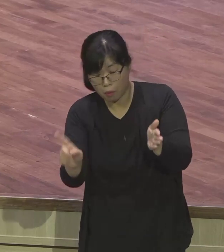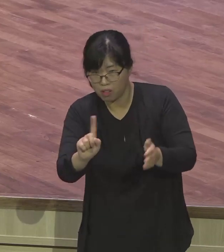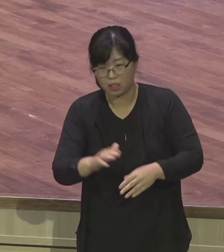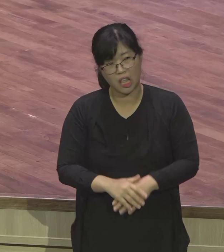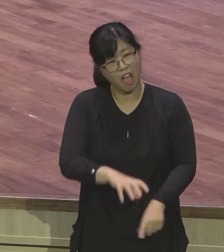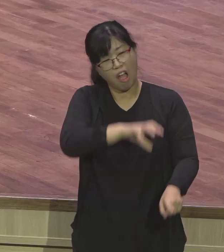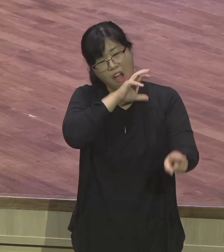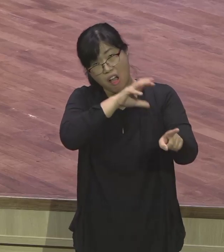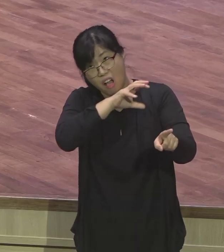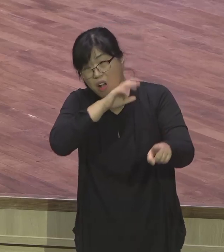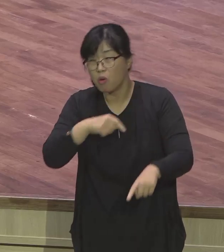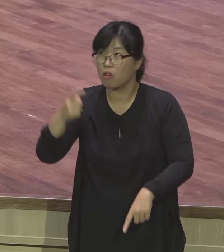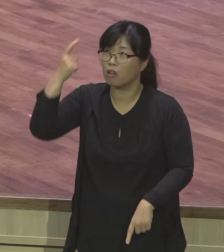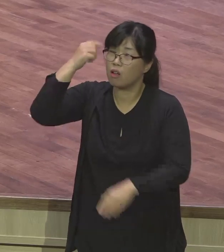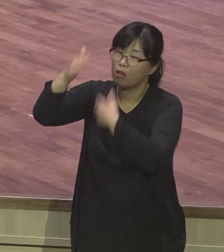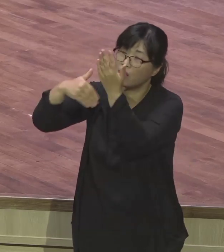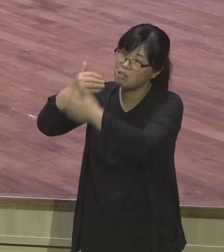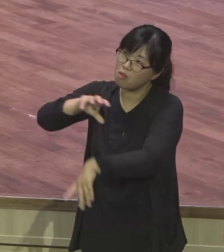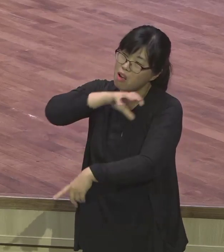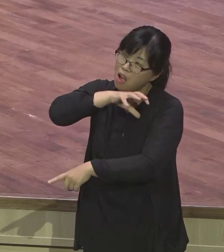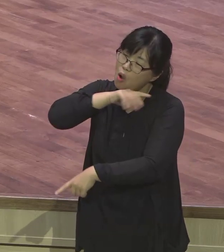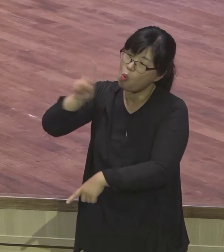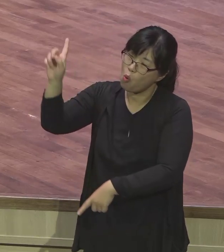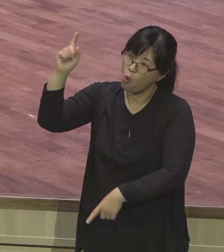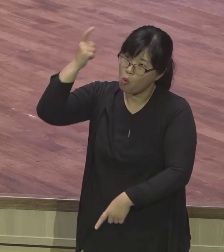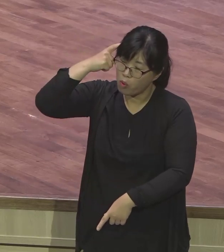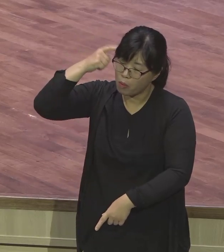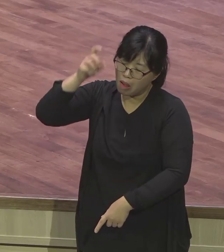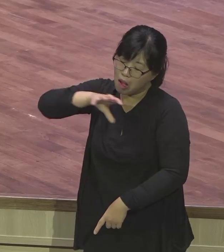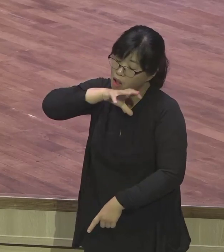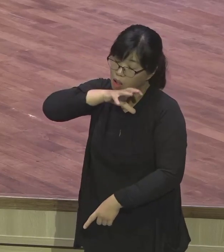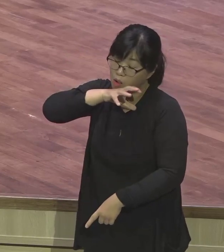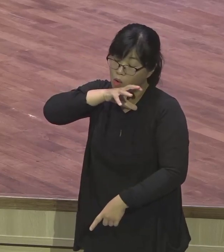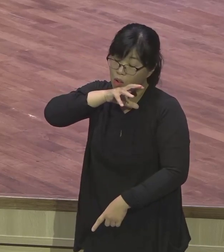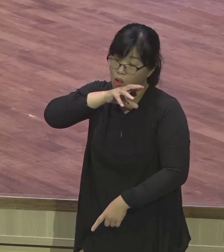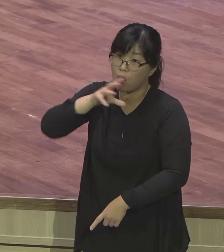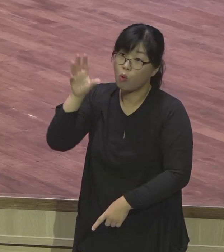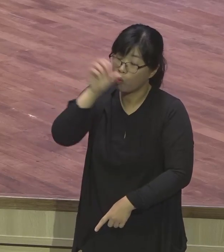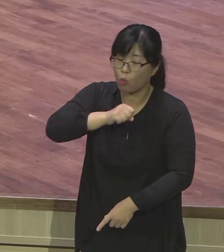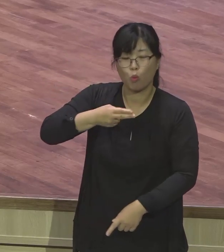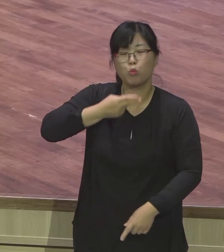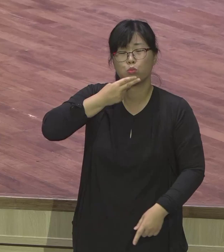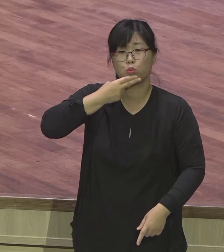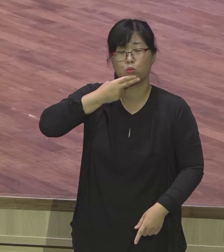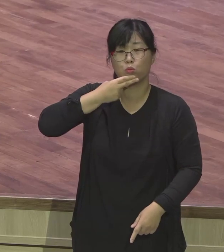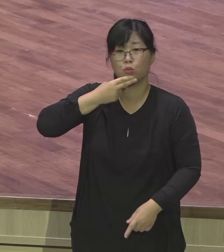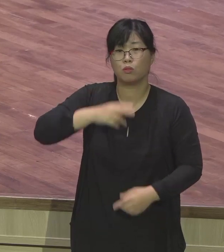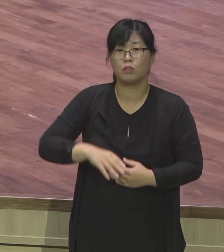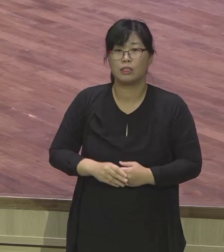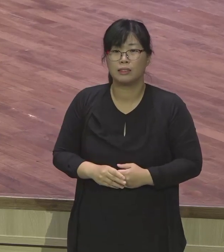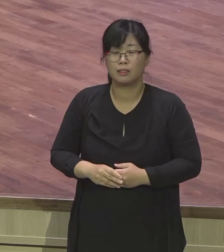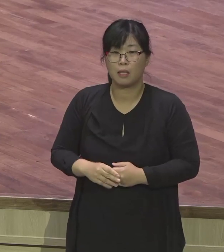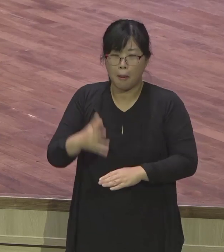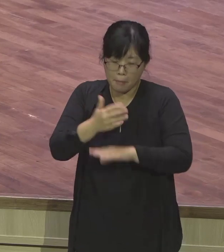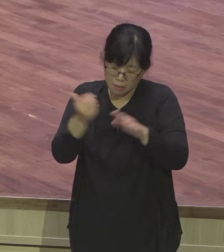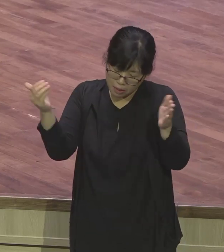않았단 말이에요. 하나님을 그가 처음 아는 그 하나님을 그가 잡았단 말이에요. 그게 뭐냐. 그것이 바로